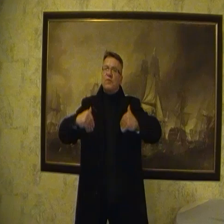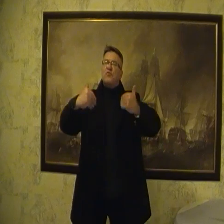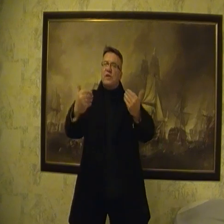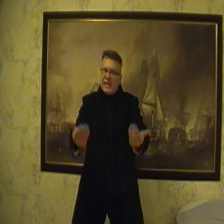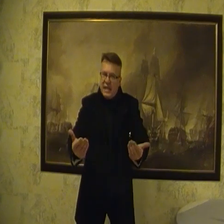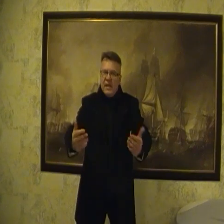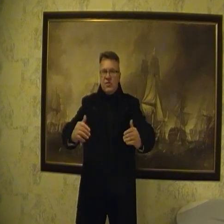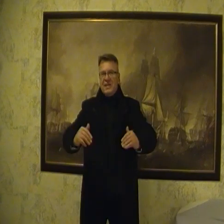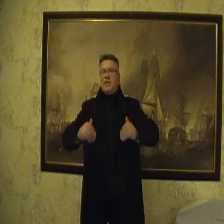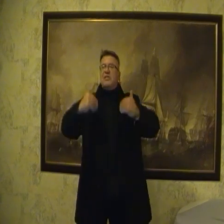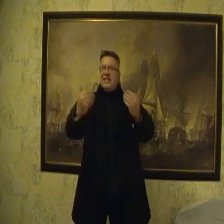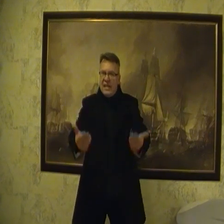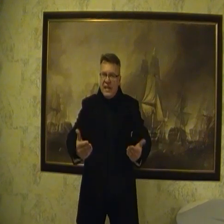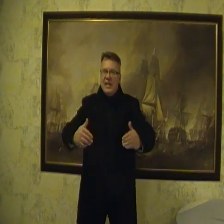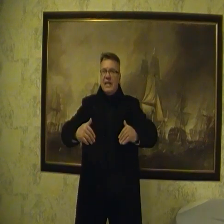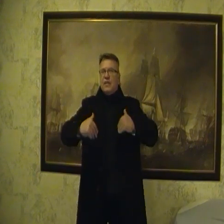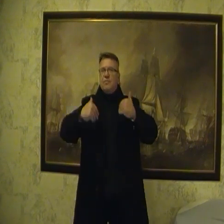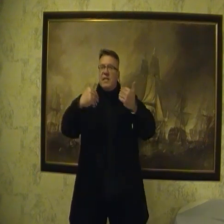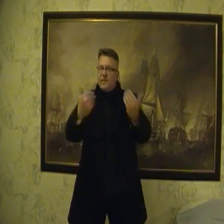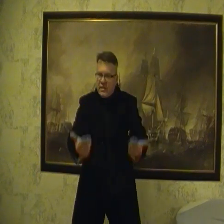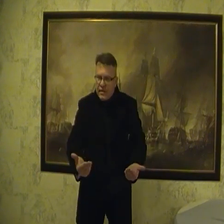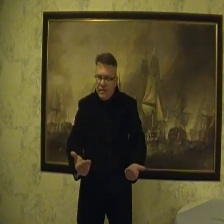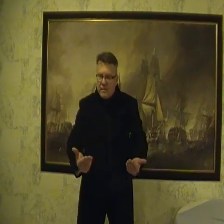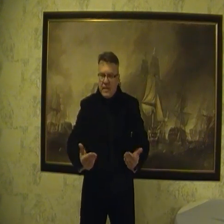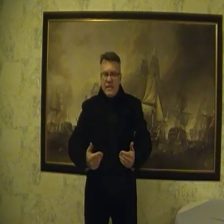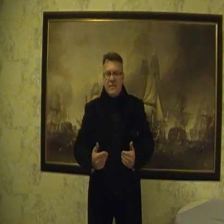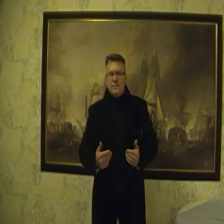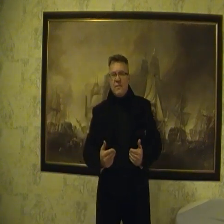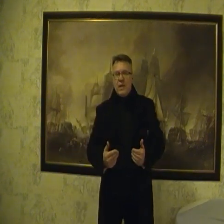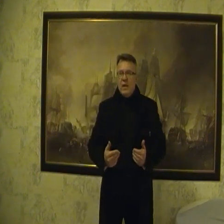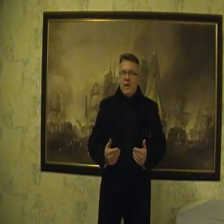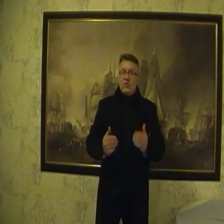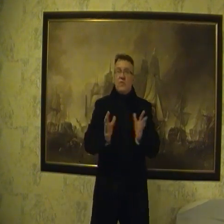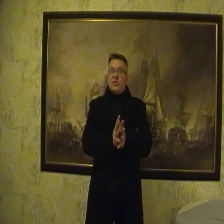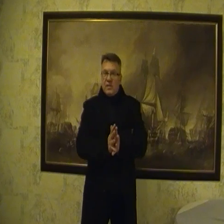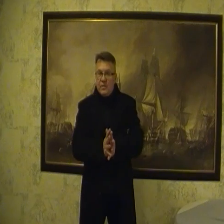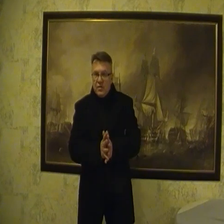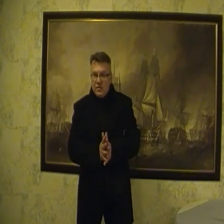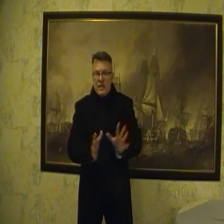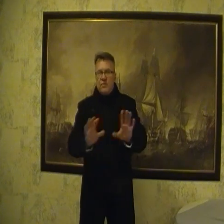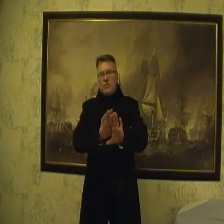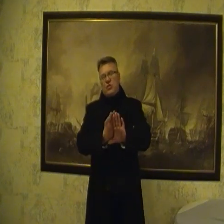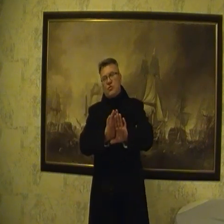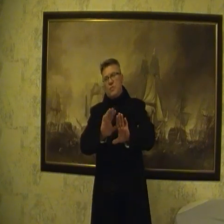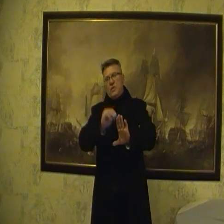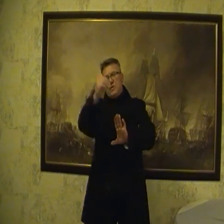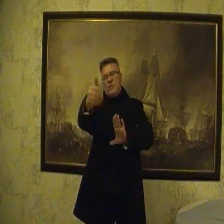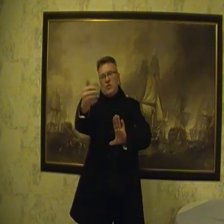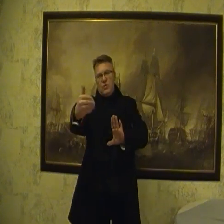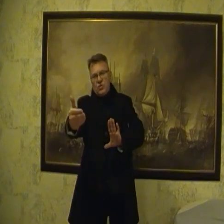być ukryte, czyli jakieś cel, jakaś bardzo ważna informacja. I czym oni się zajmują? Teraz to może się skupimy nie tym, co oni